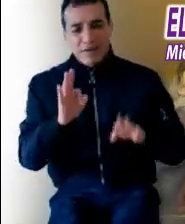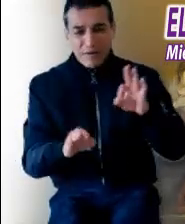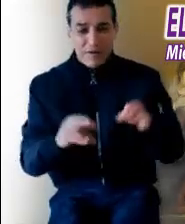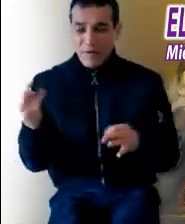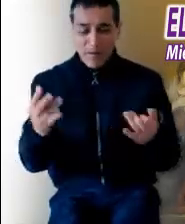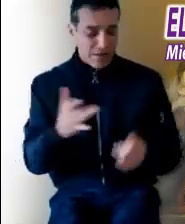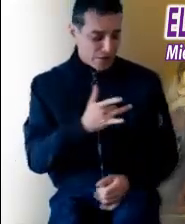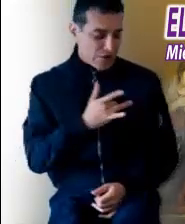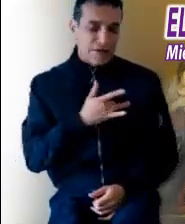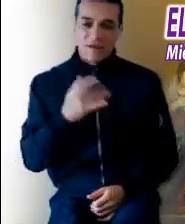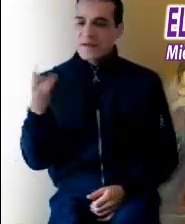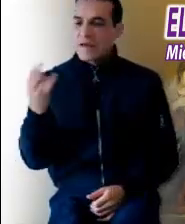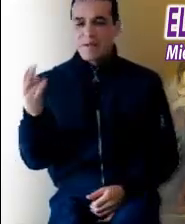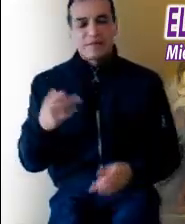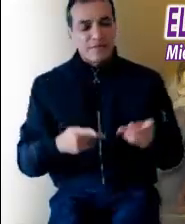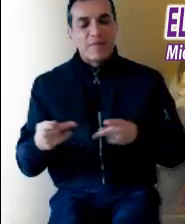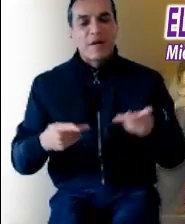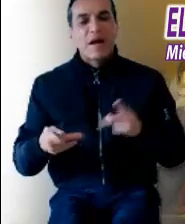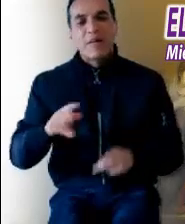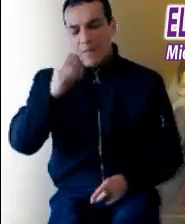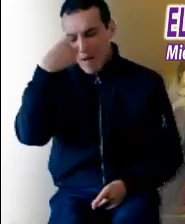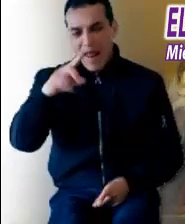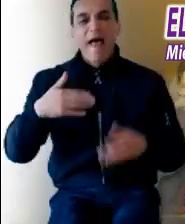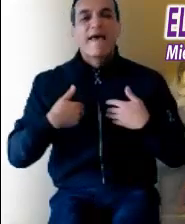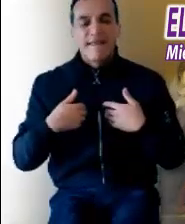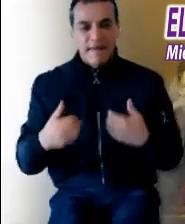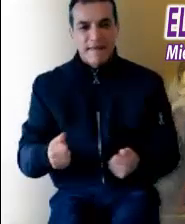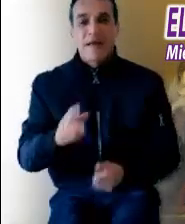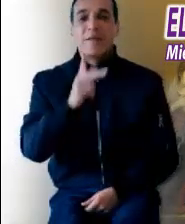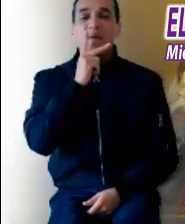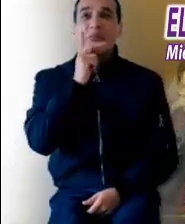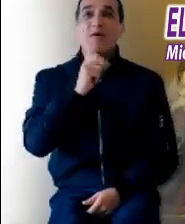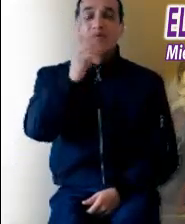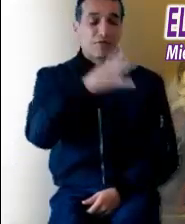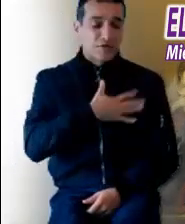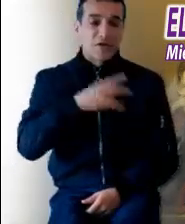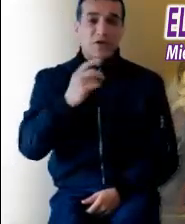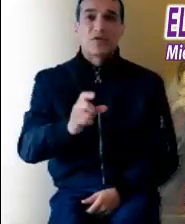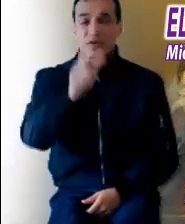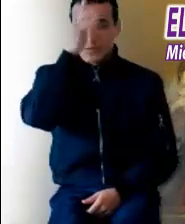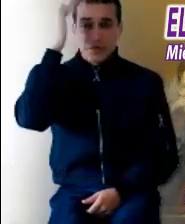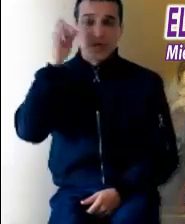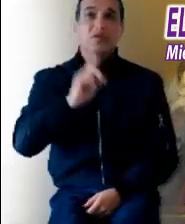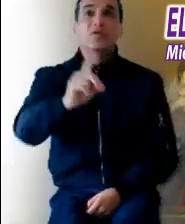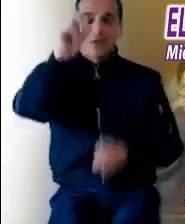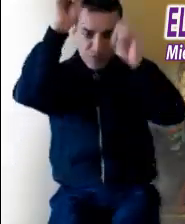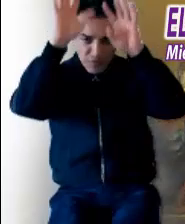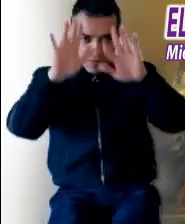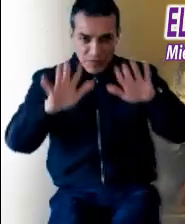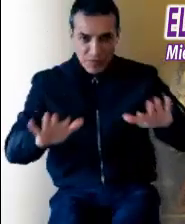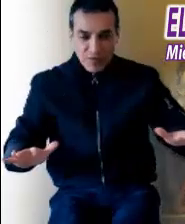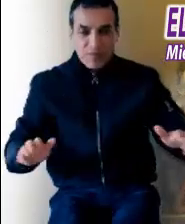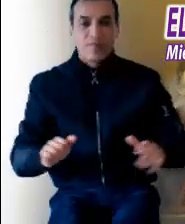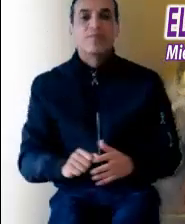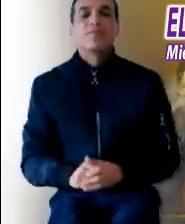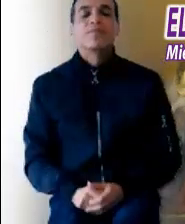corazón para recibir también nosotros la palabra. El Señor te bendiga en nombre del Padre, y del Hijo,